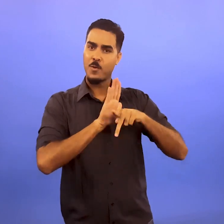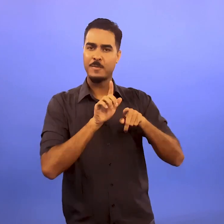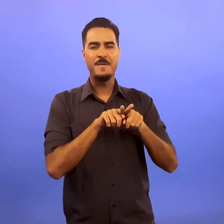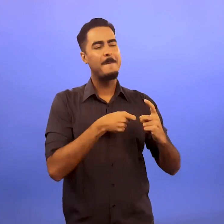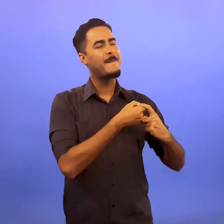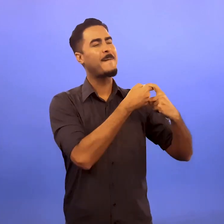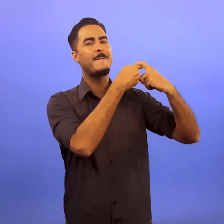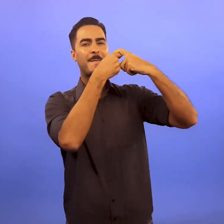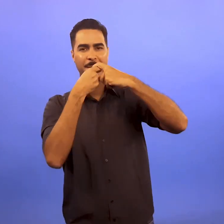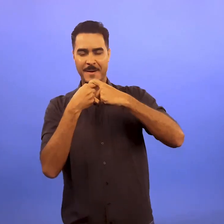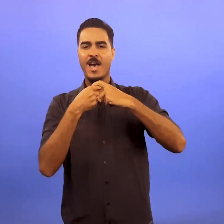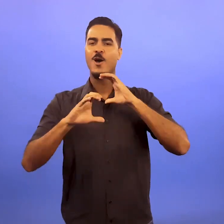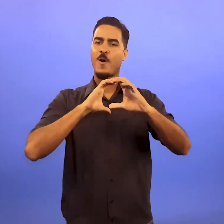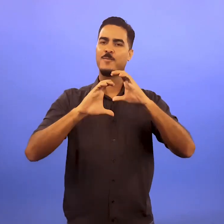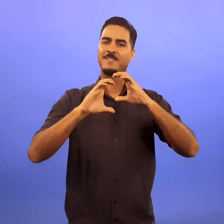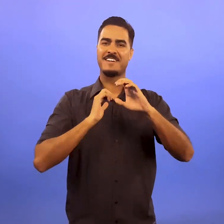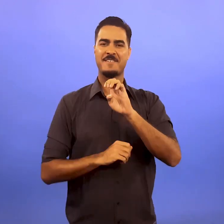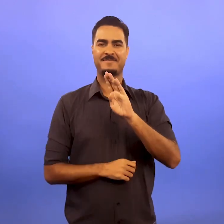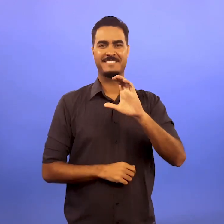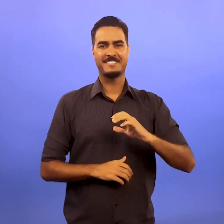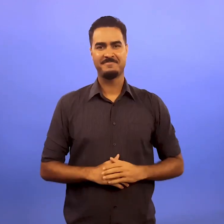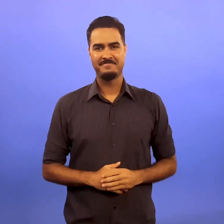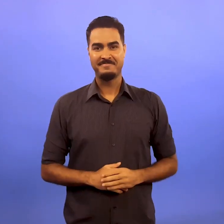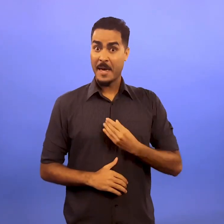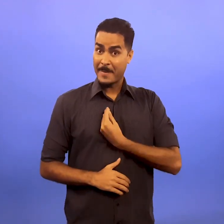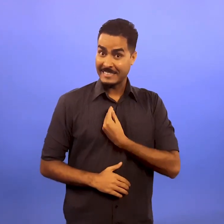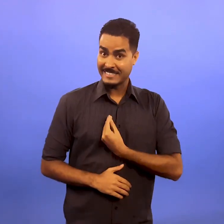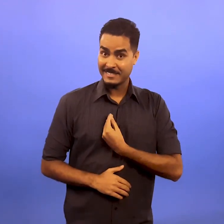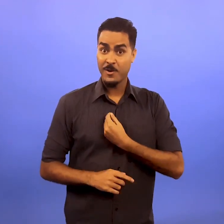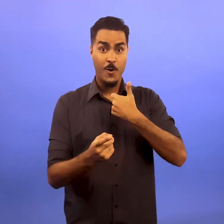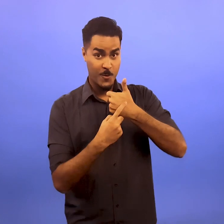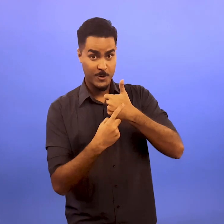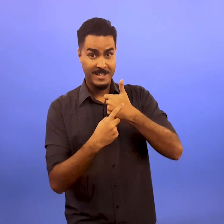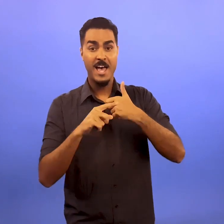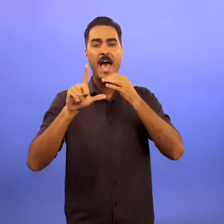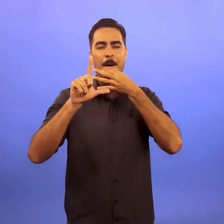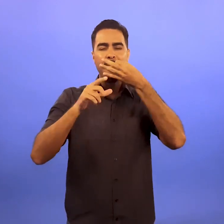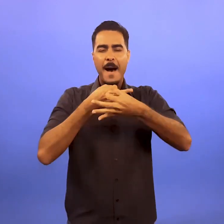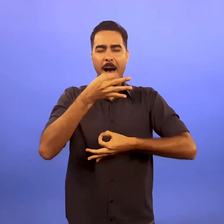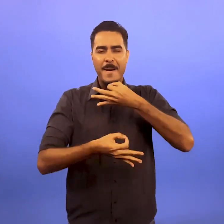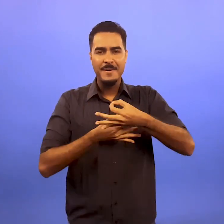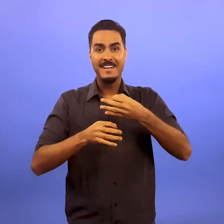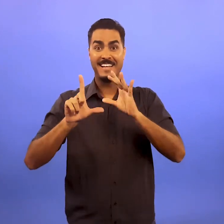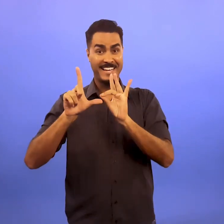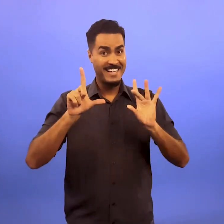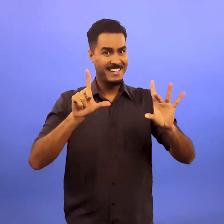reunimos produções próprias e de todos os veículos de comunicação da EBC. Participe, curta, comente